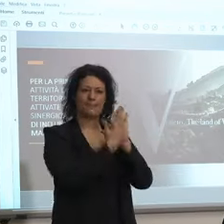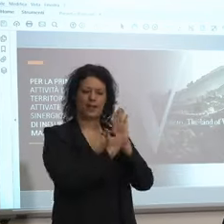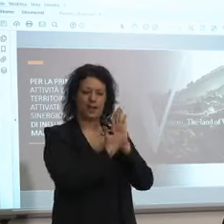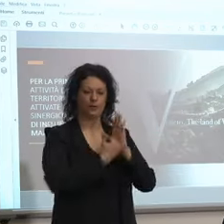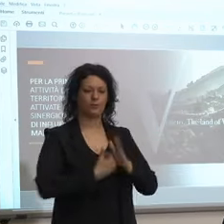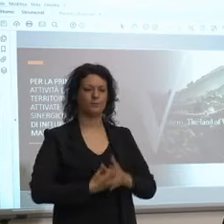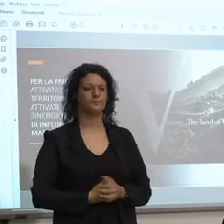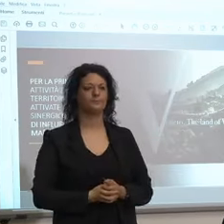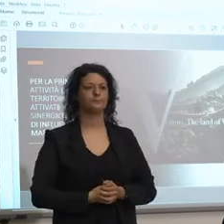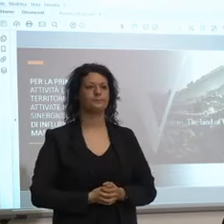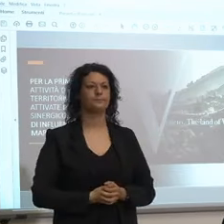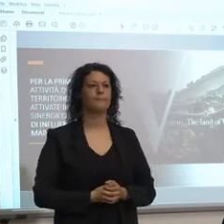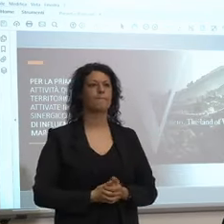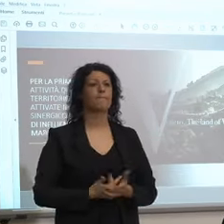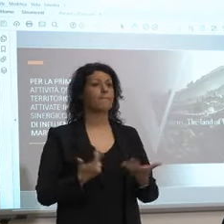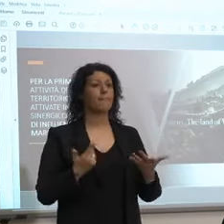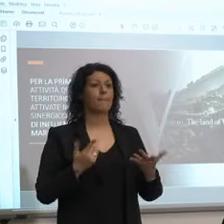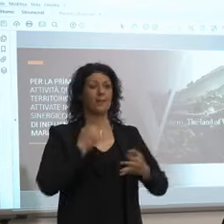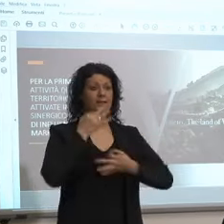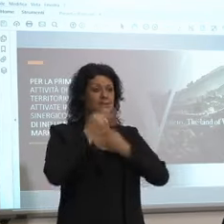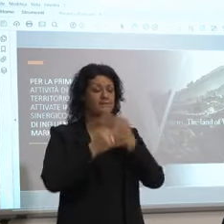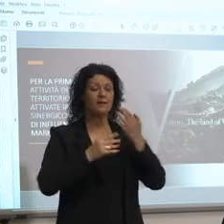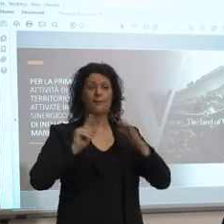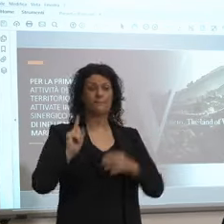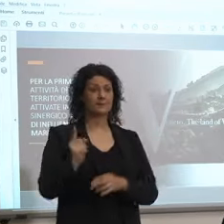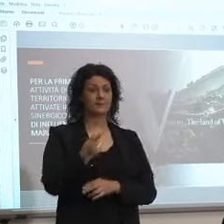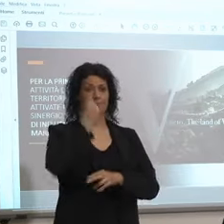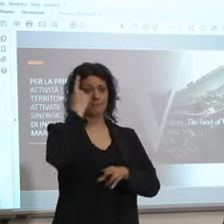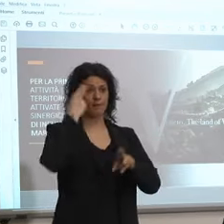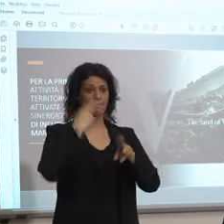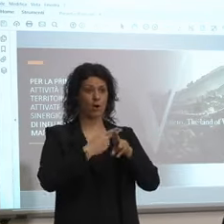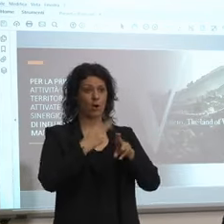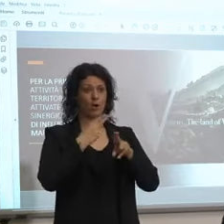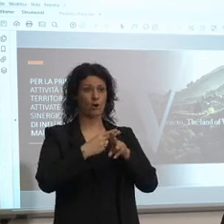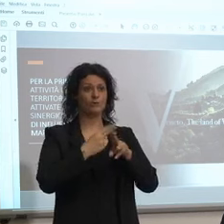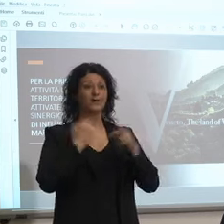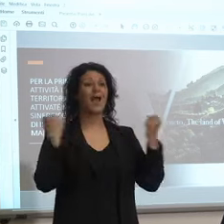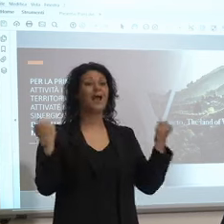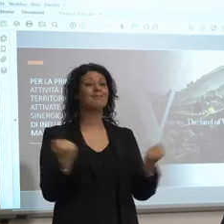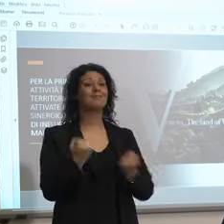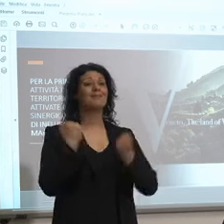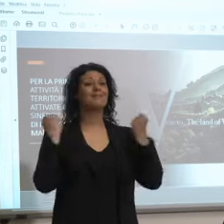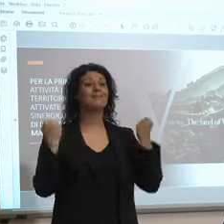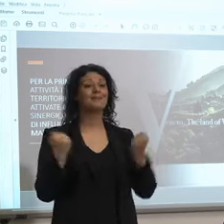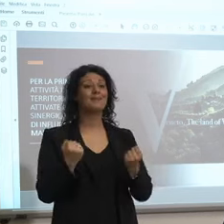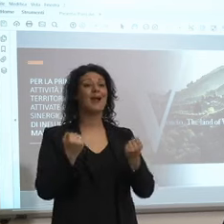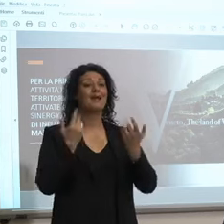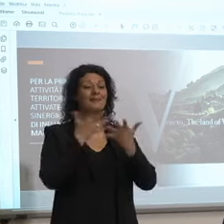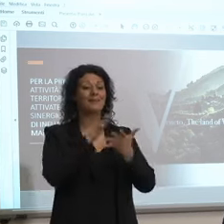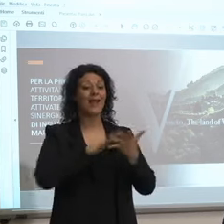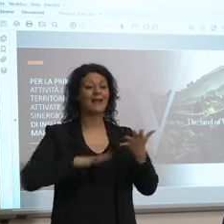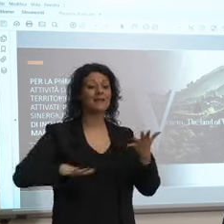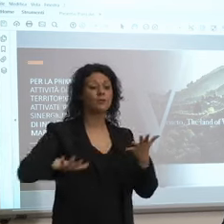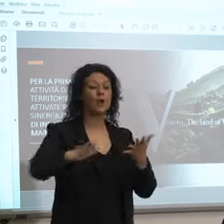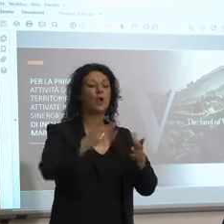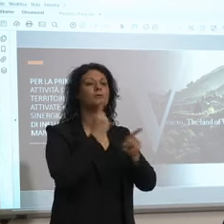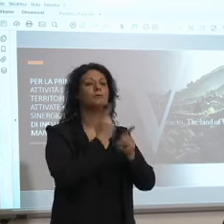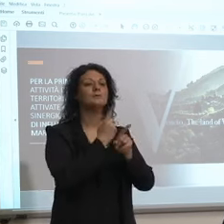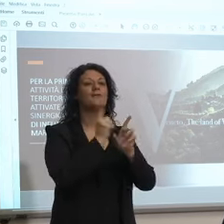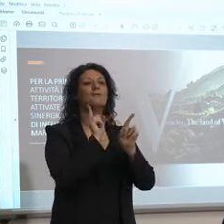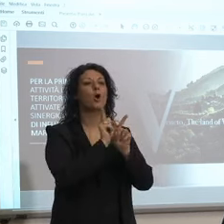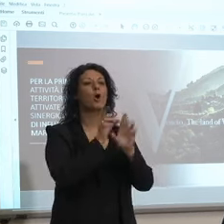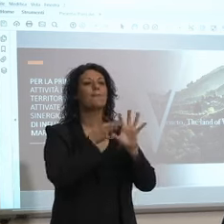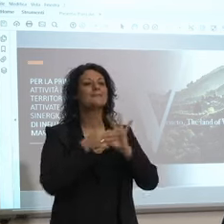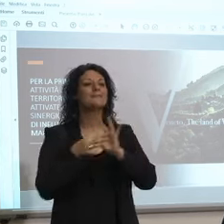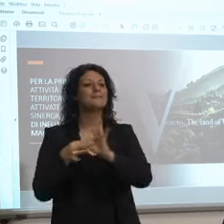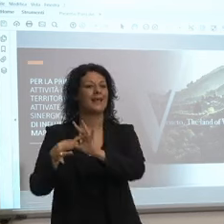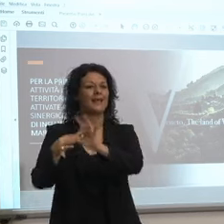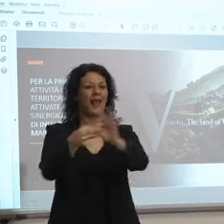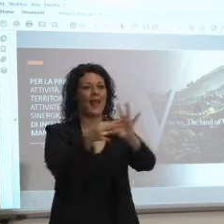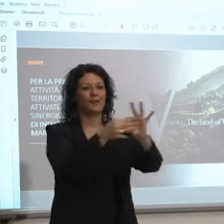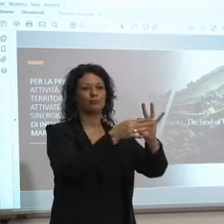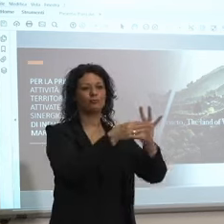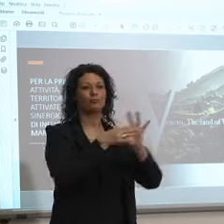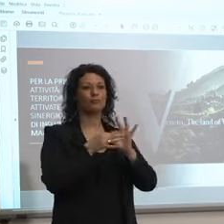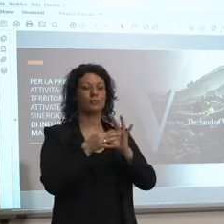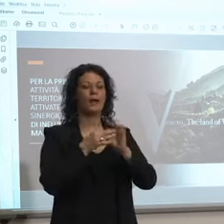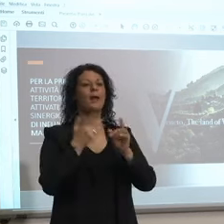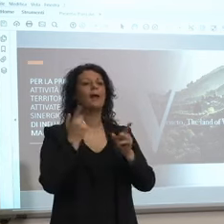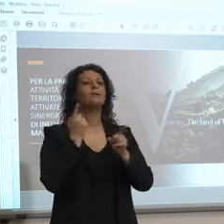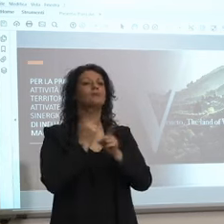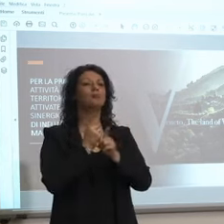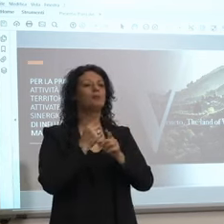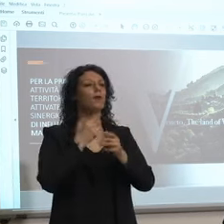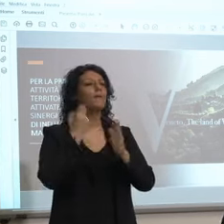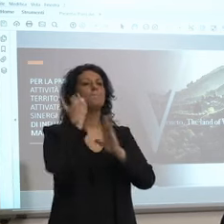diciamo per la prima volta le attività del territorio verranno attivate in modo sinergico facendo un piano a 360 gradi che va dalla parte